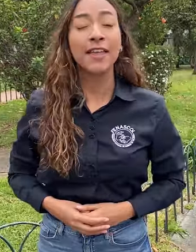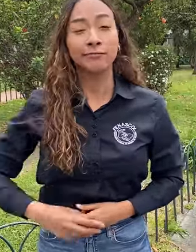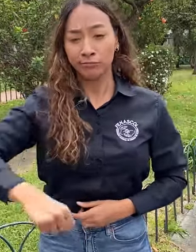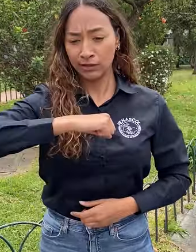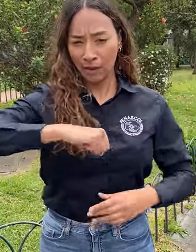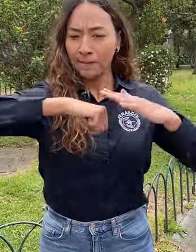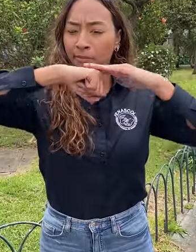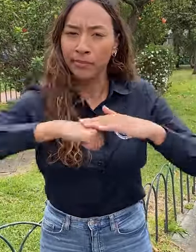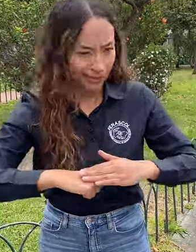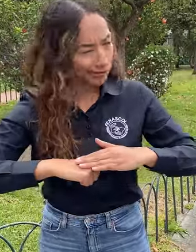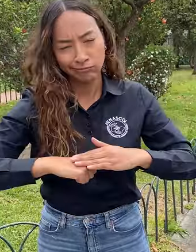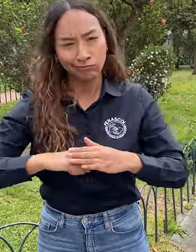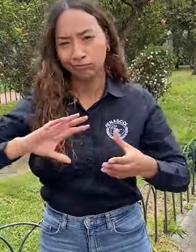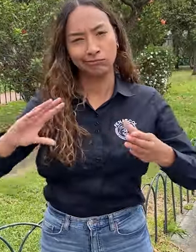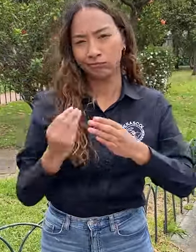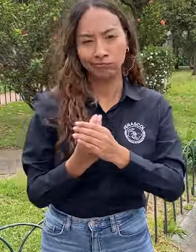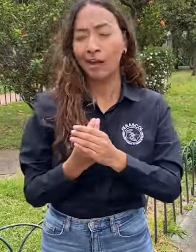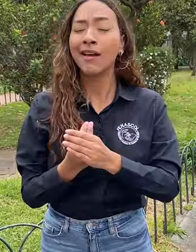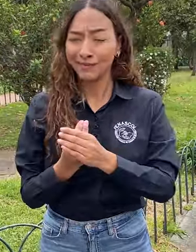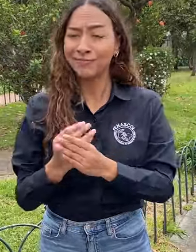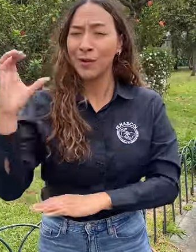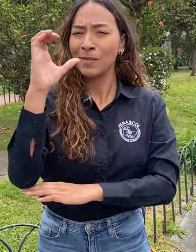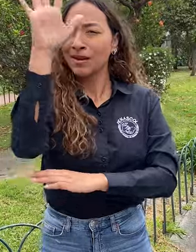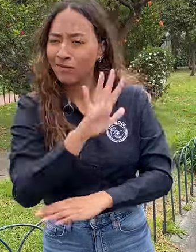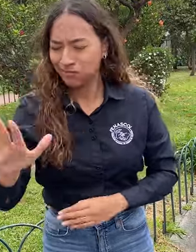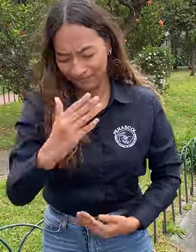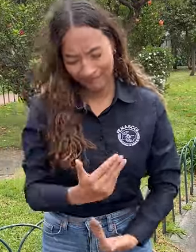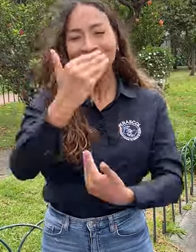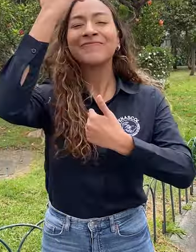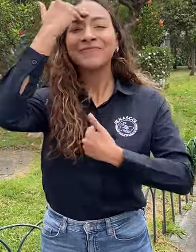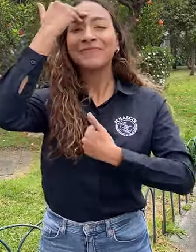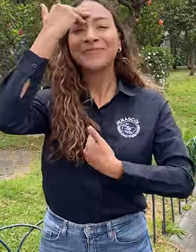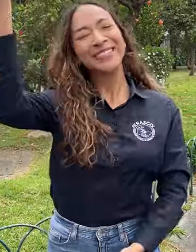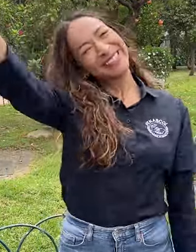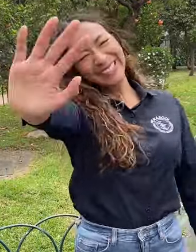Colombia, por una toma de conciencia, sin derechos, no hay inclusión. ¡Chao!